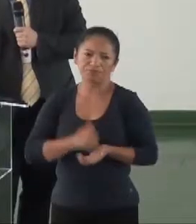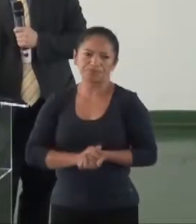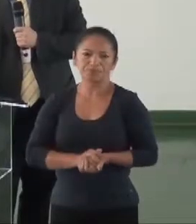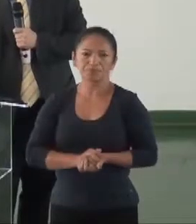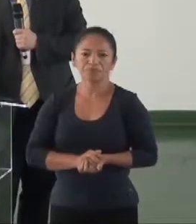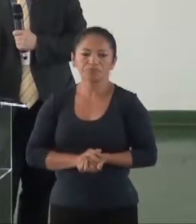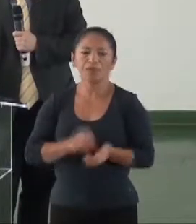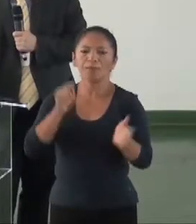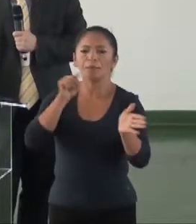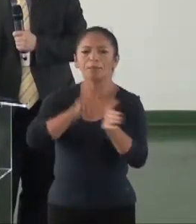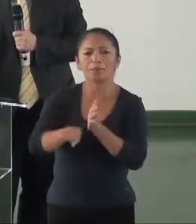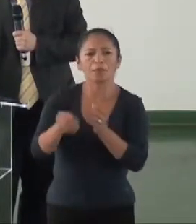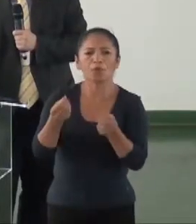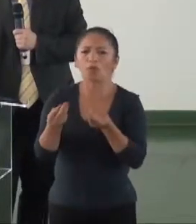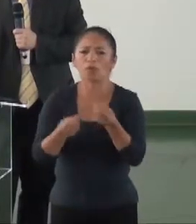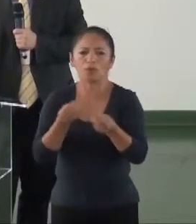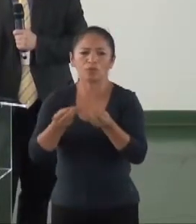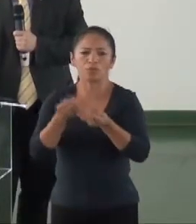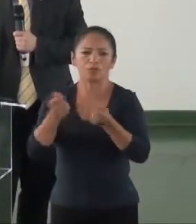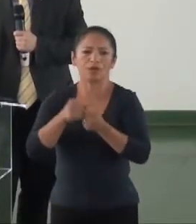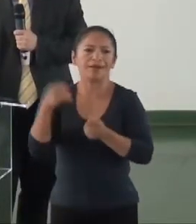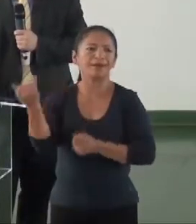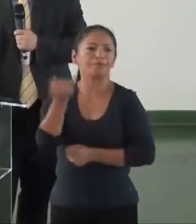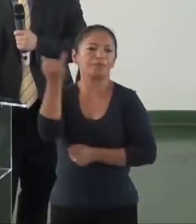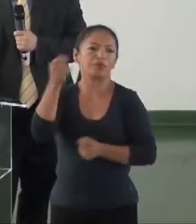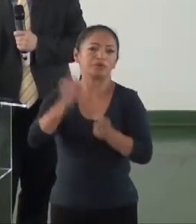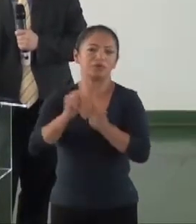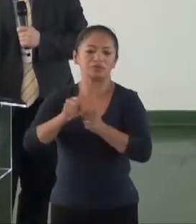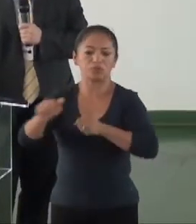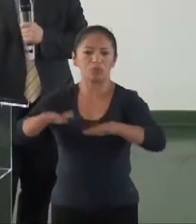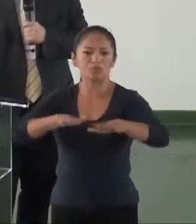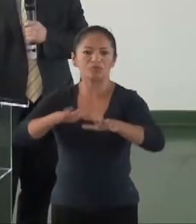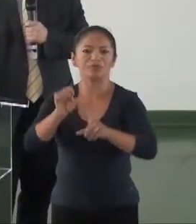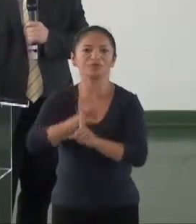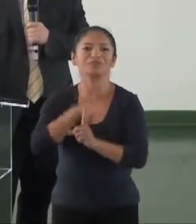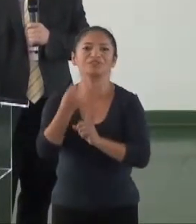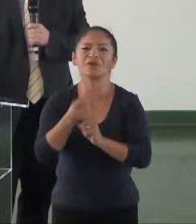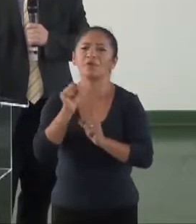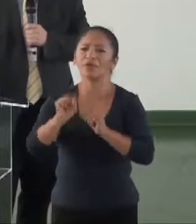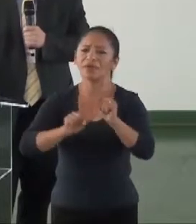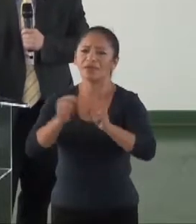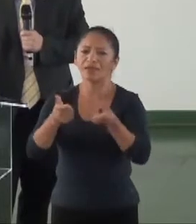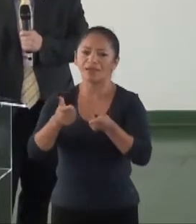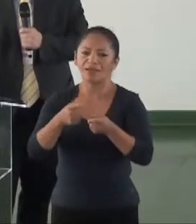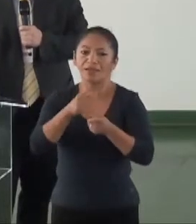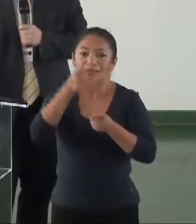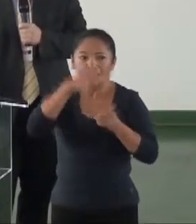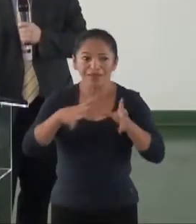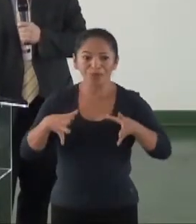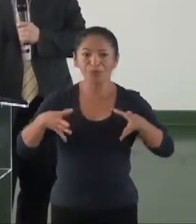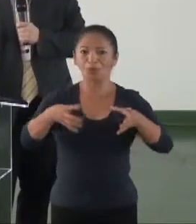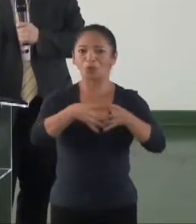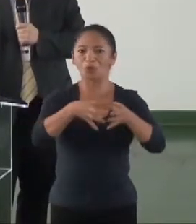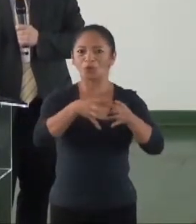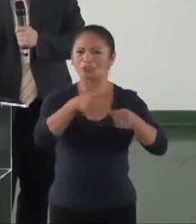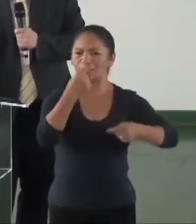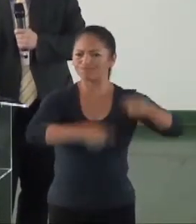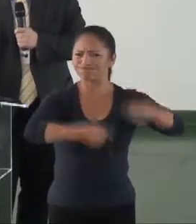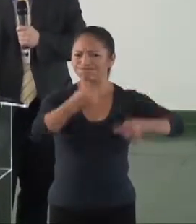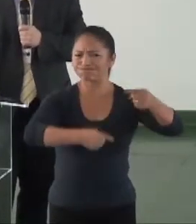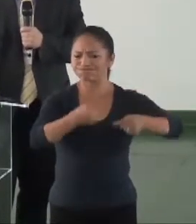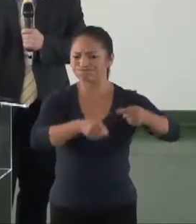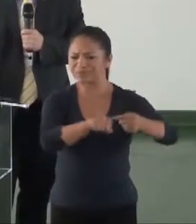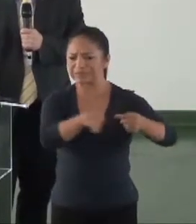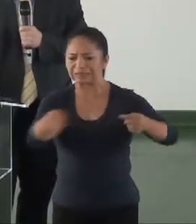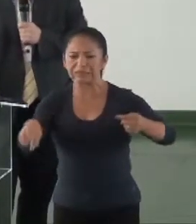que devem fundamentar a relação entre o INP e os movimentos sociais? O os movimentos sociais esperam que o promotor de